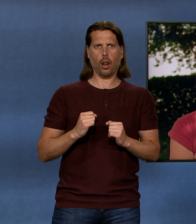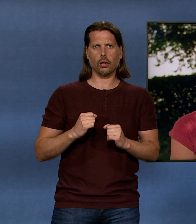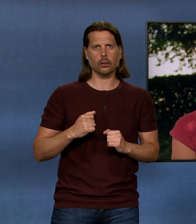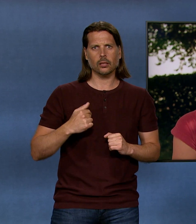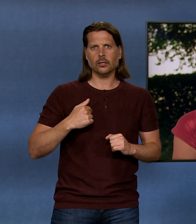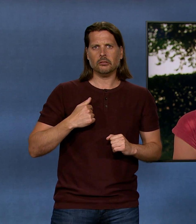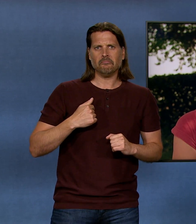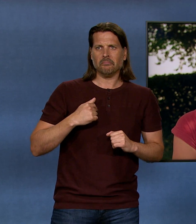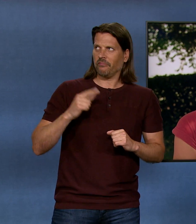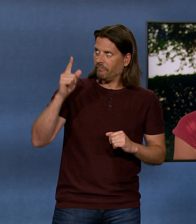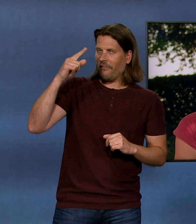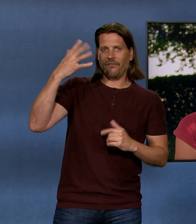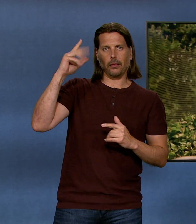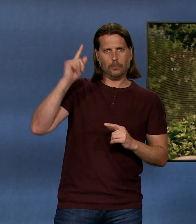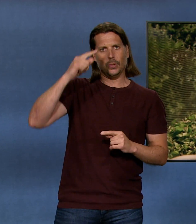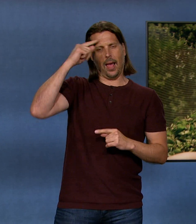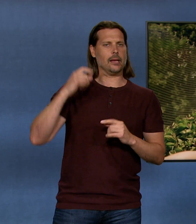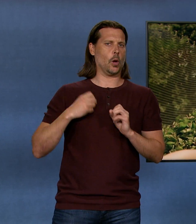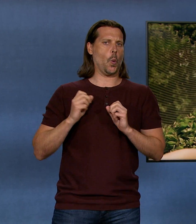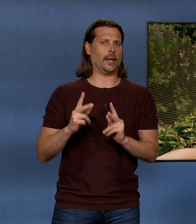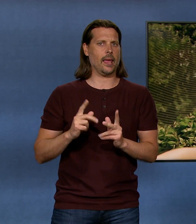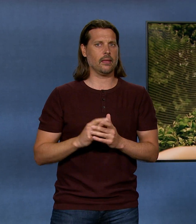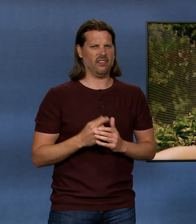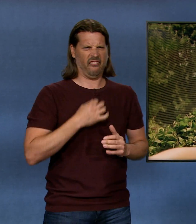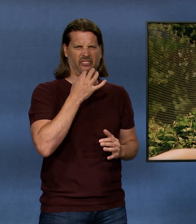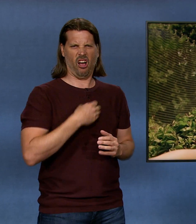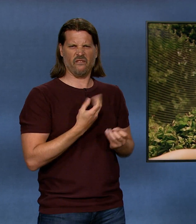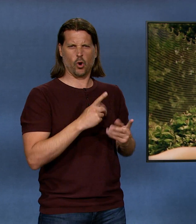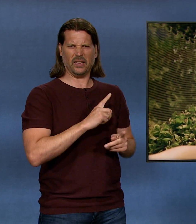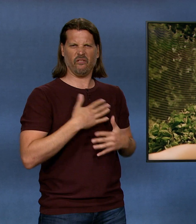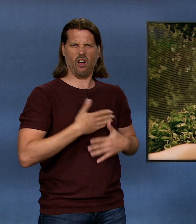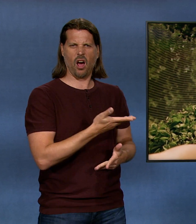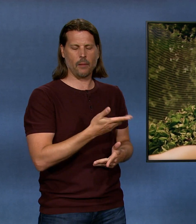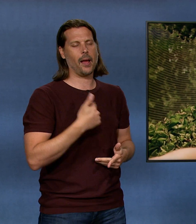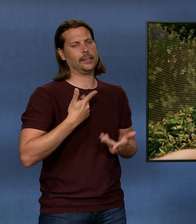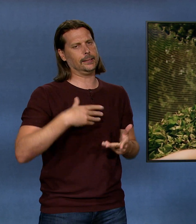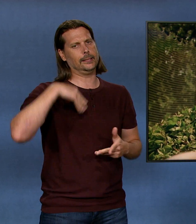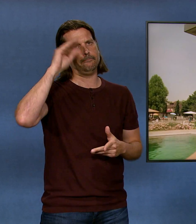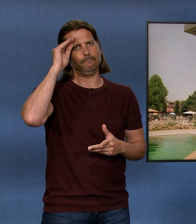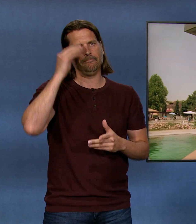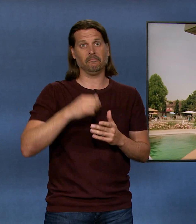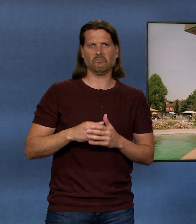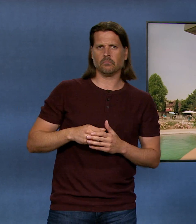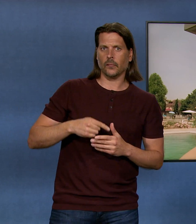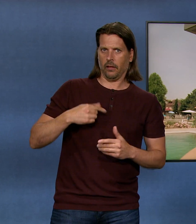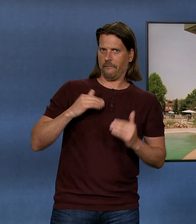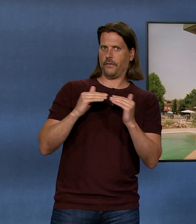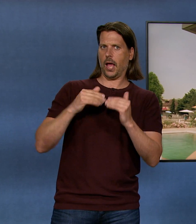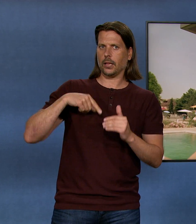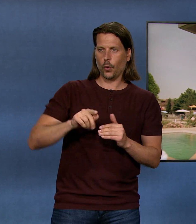Mühe. Bei mir muss es wirklich heiss sein. Ich nachher gekommen und dachte, wieso ist das nicht geheizt? Aber nachher habe ich es so verstanden. Es war eigentlich recht fair, weil der Eintritt war